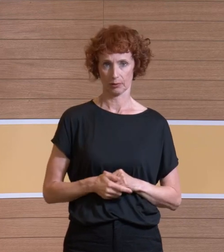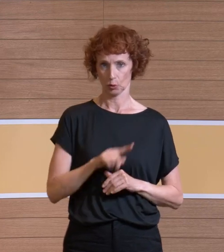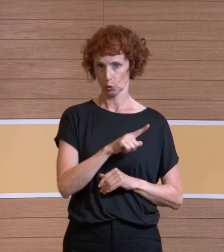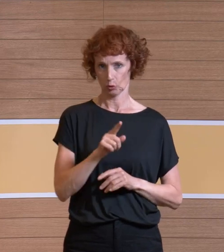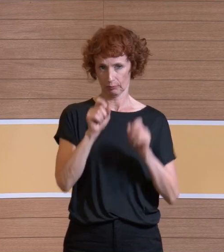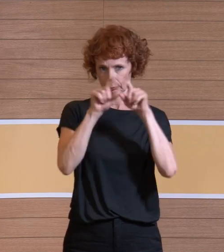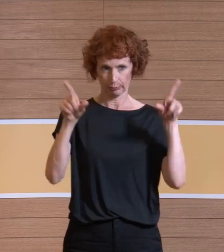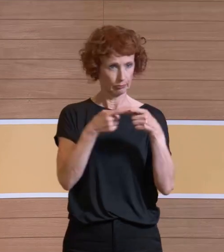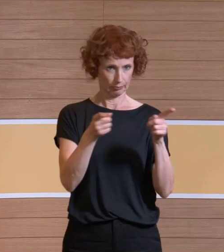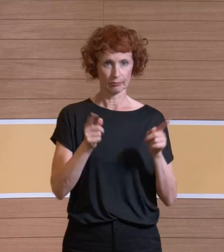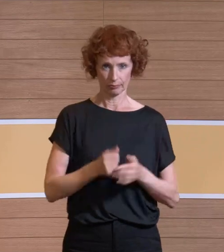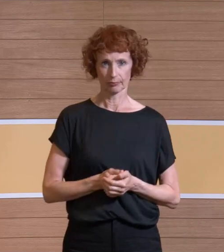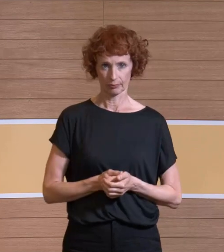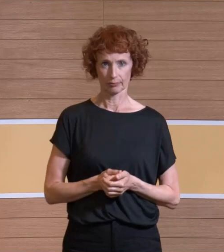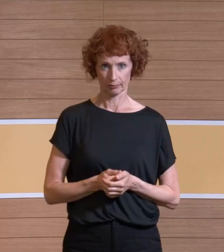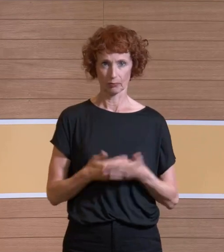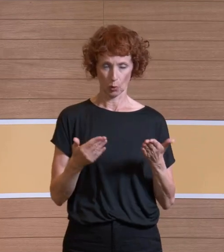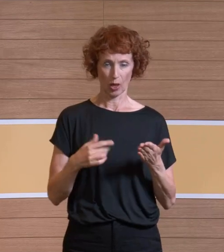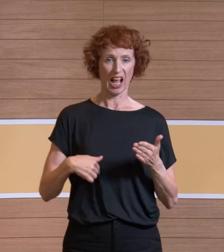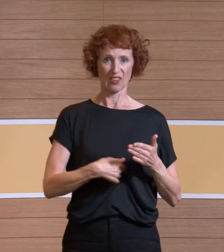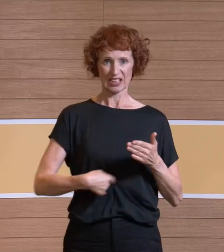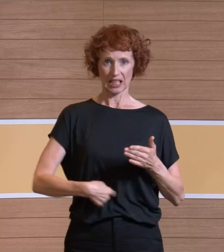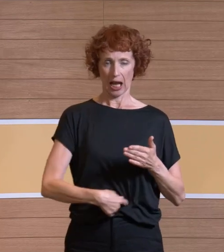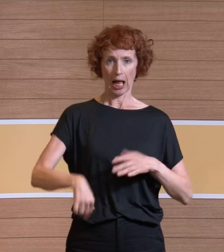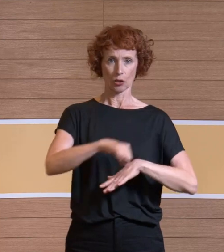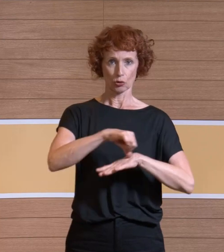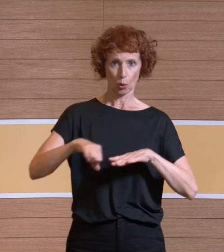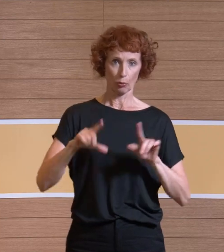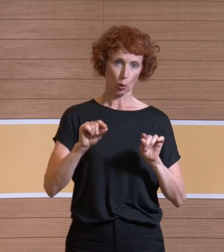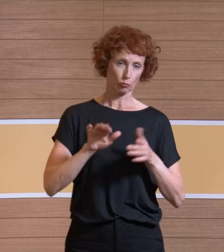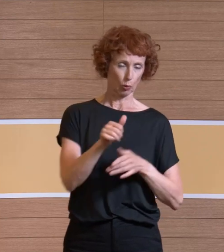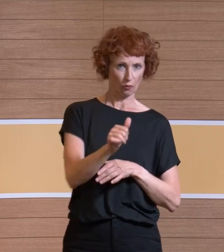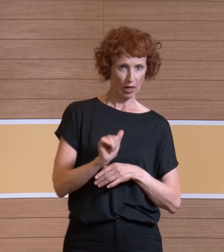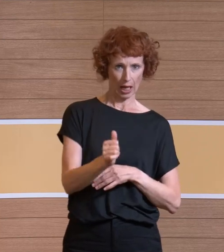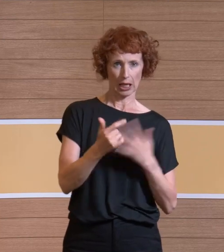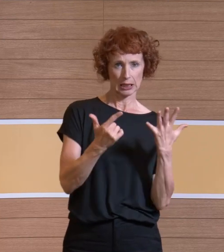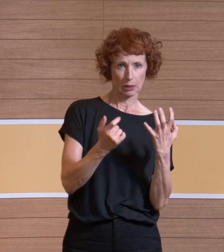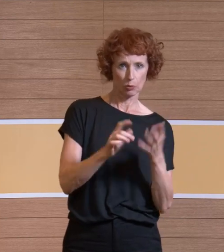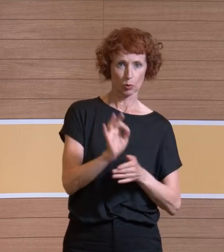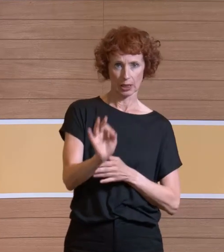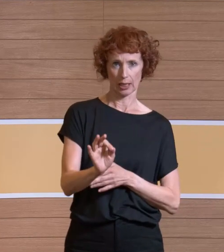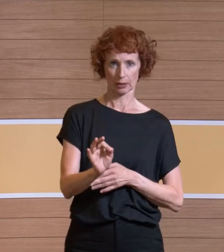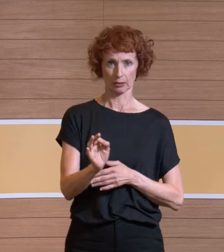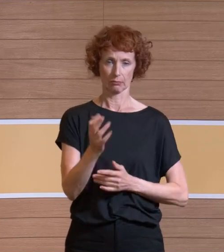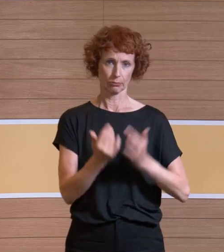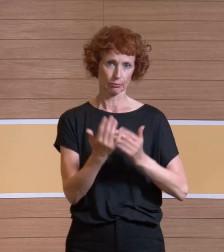Vorstellung. Also unsere Visziralschirurgen kautern 70 Prozent. So als Beispiel. Mindestens.